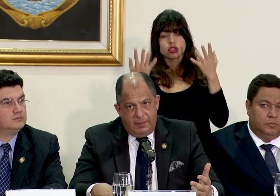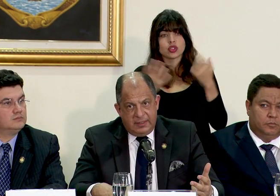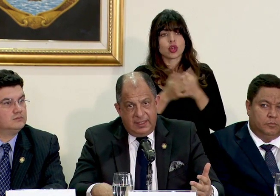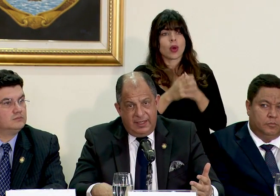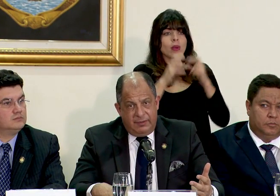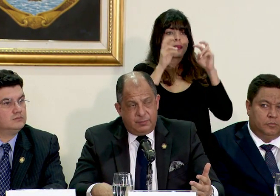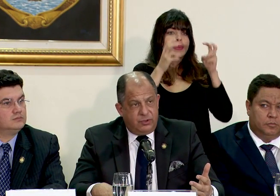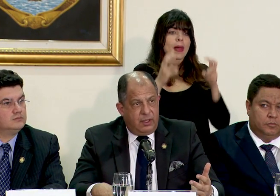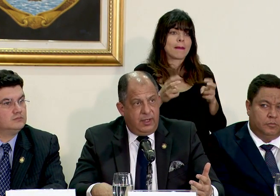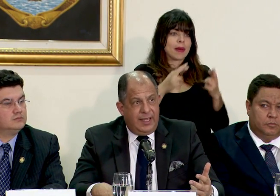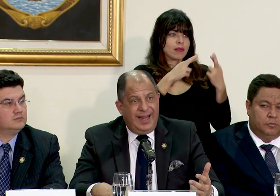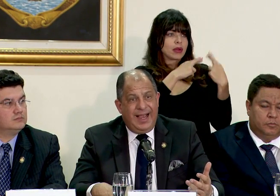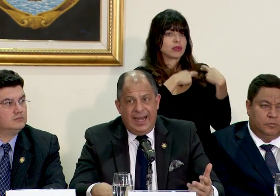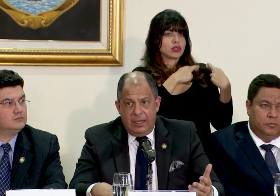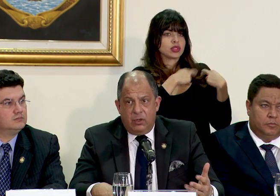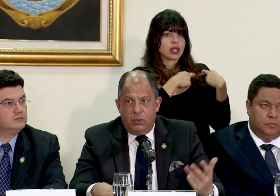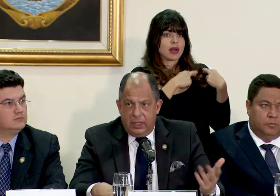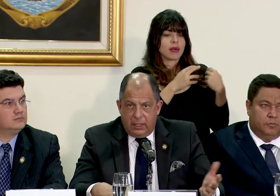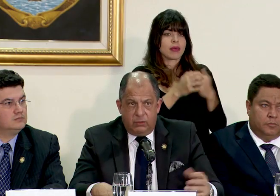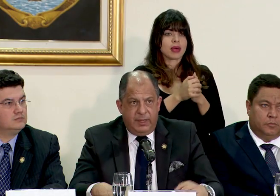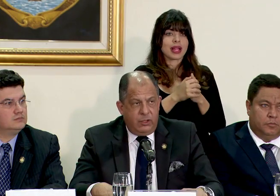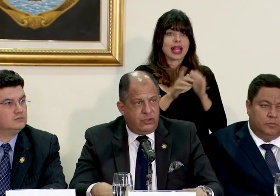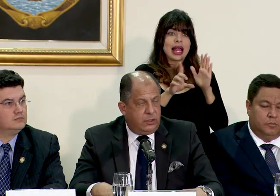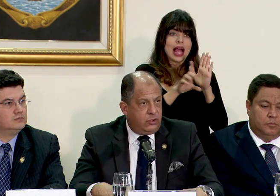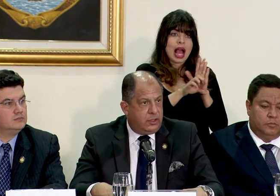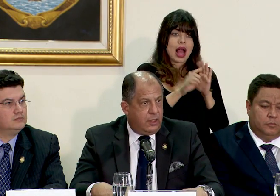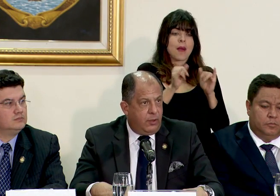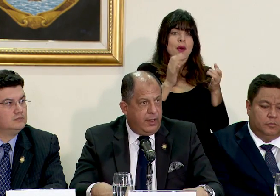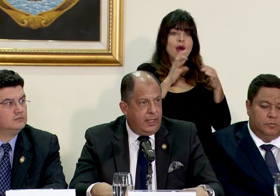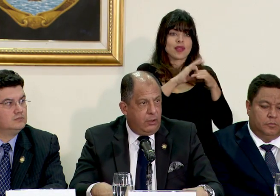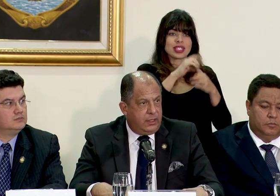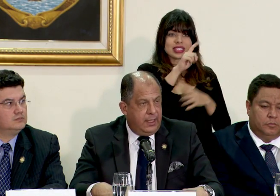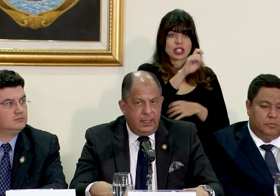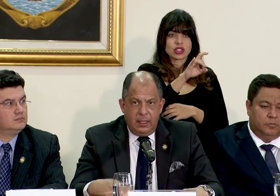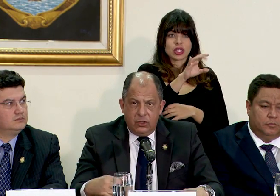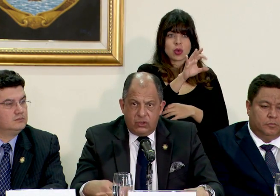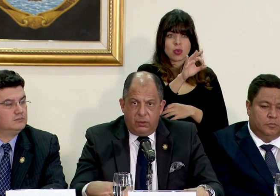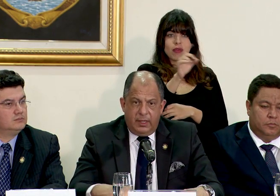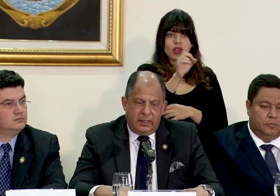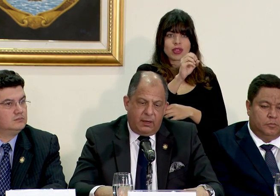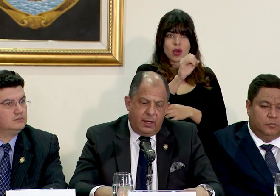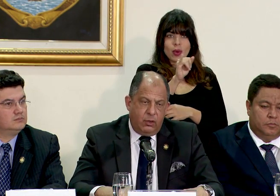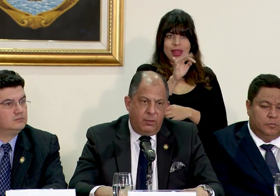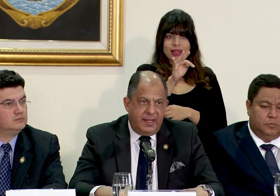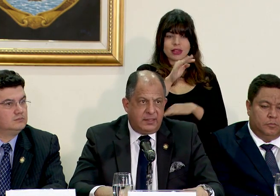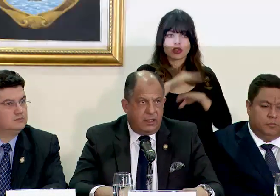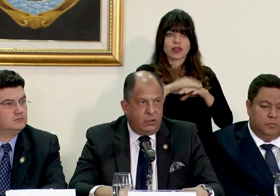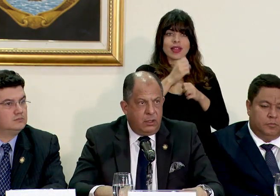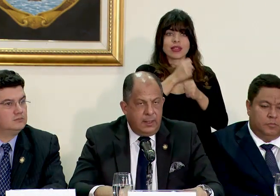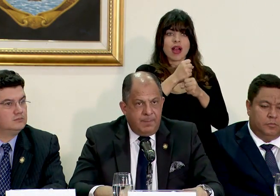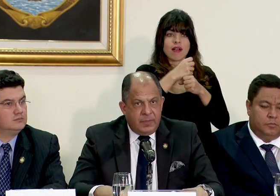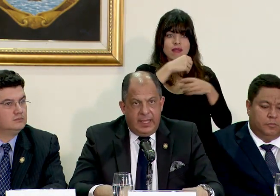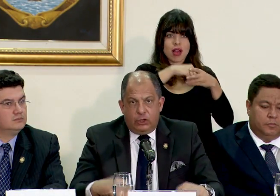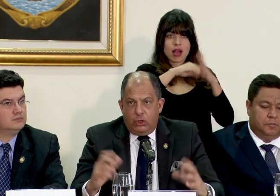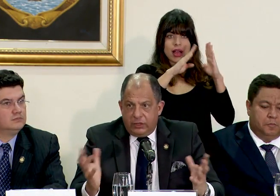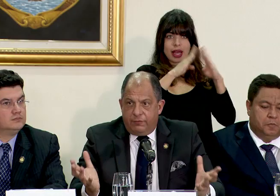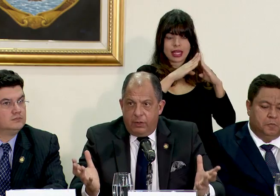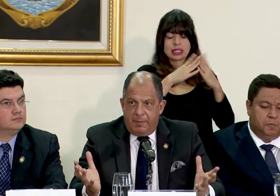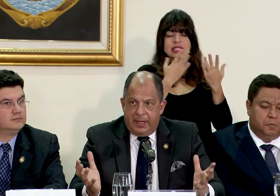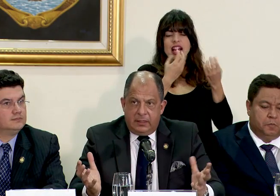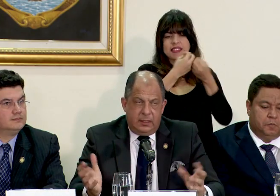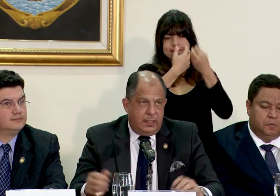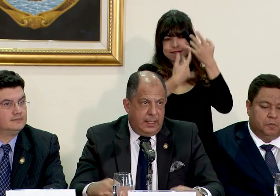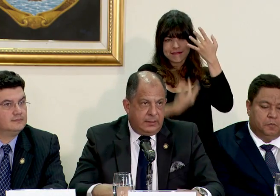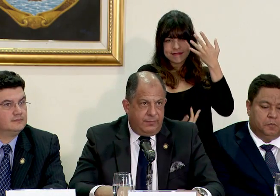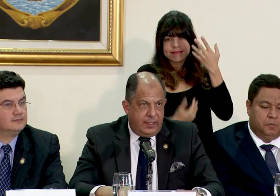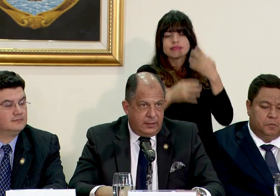los temas de responsabilidad legal como el del Convenio 189 de la OIT sobre trabajo doméstico y todo eso